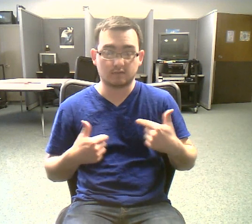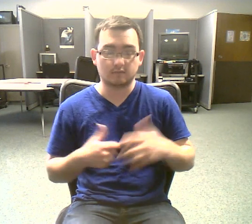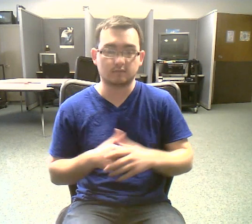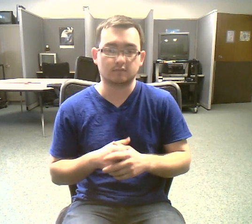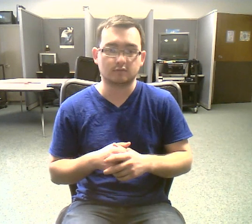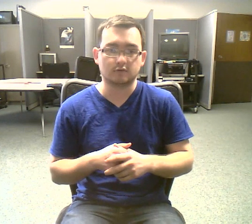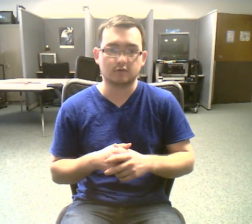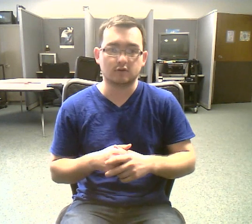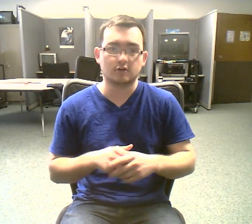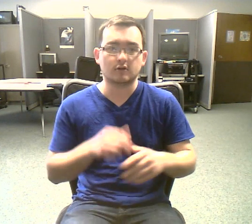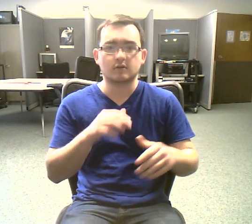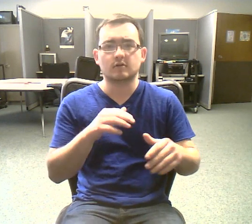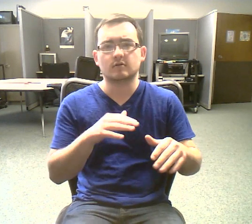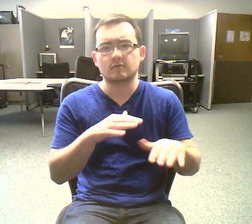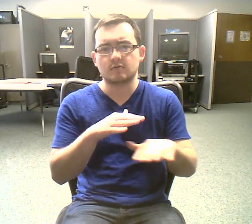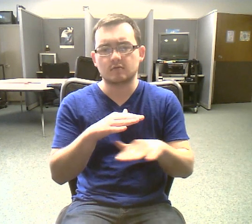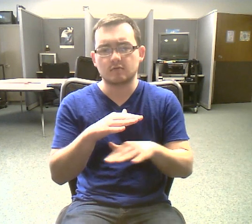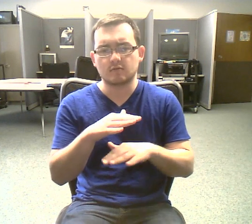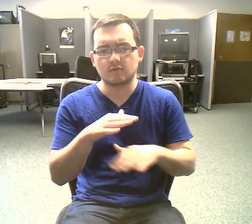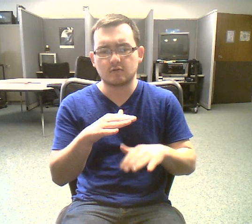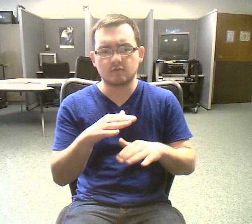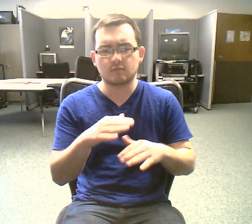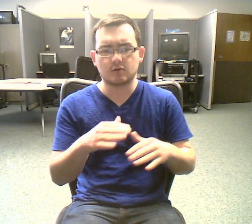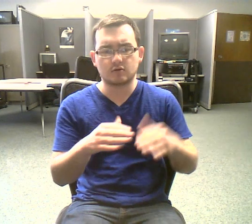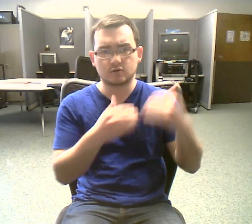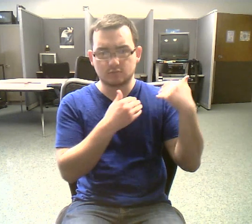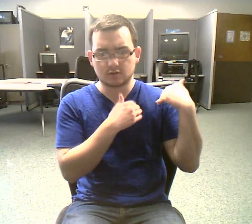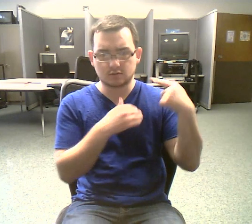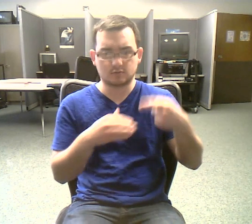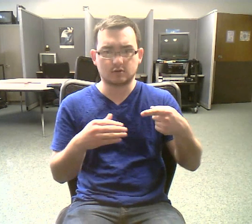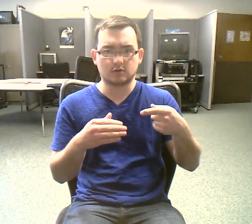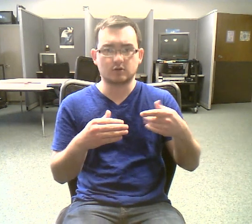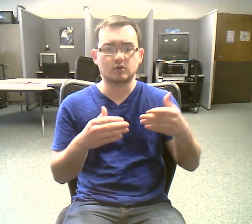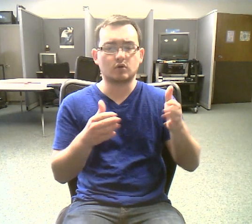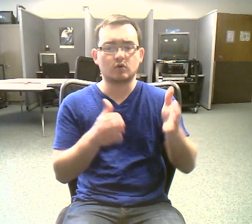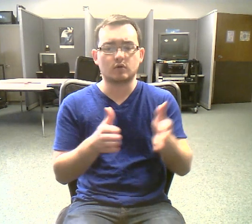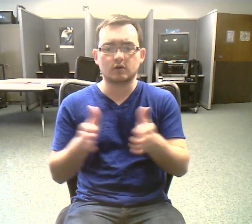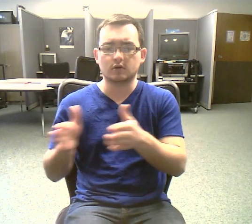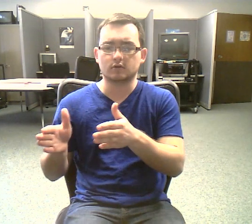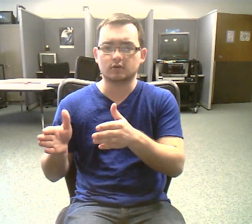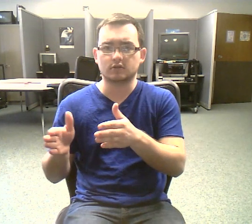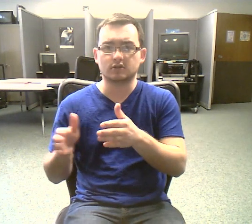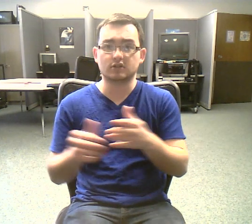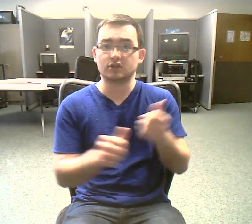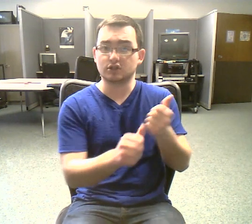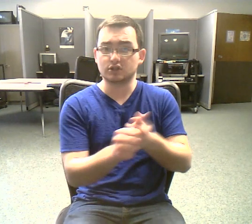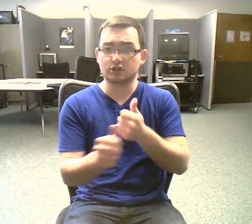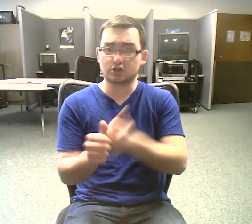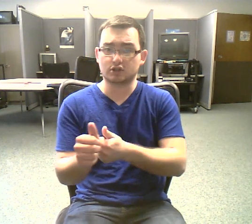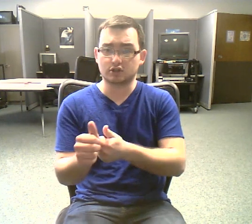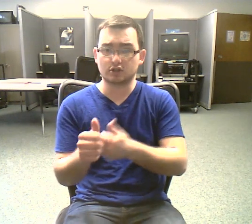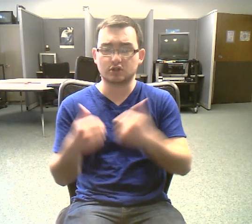cell is to organize. Cells hold a variety of pieces and each cell has a different set of functions.